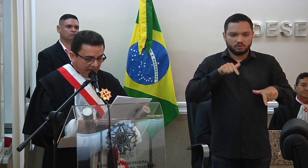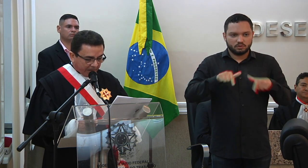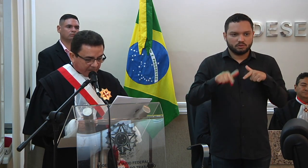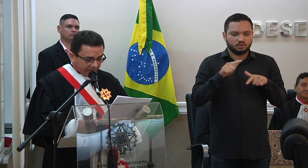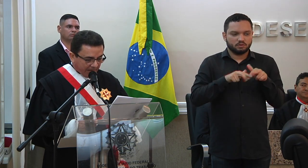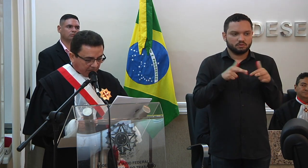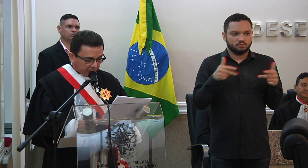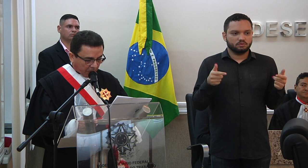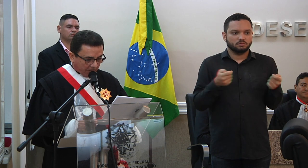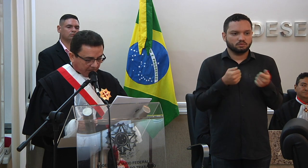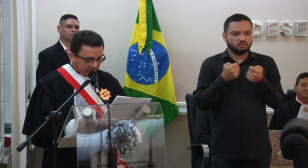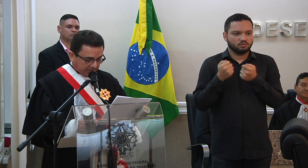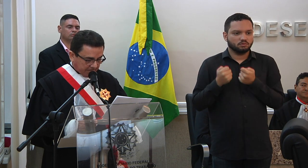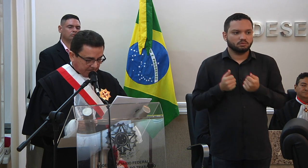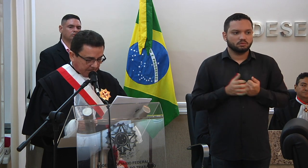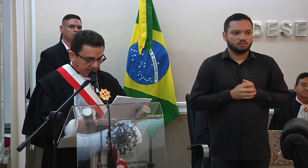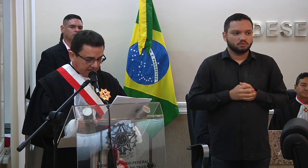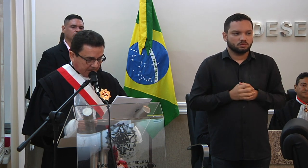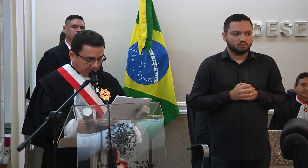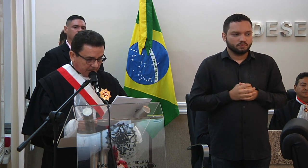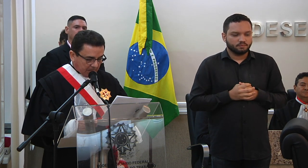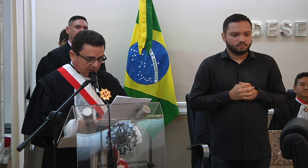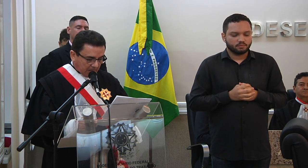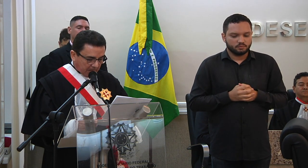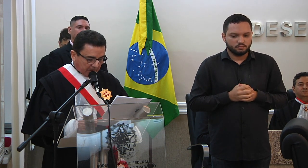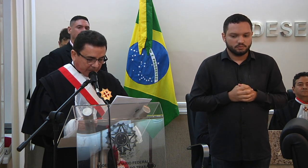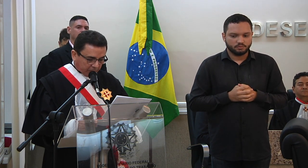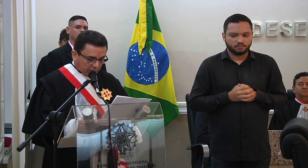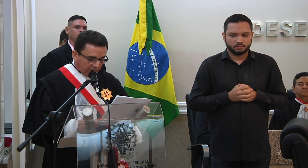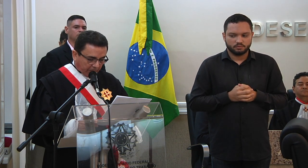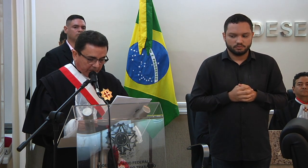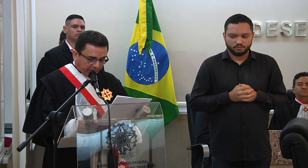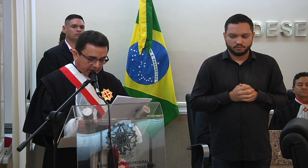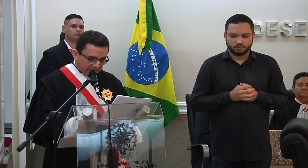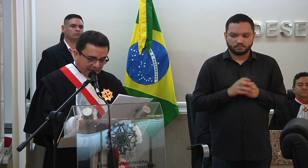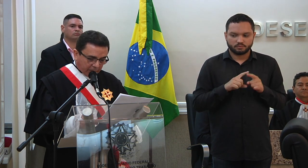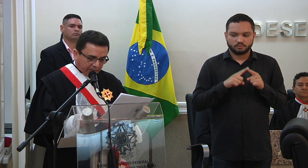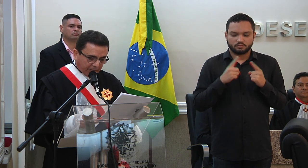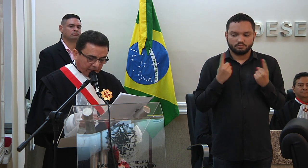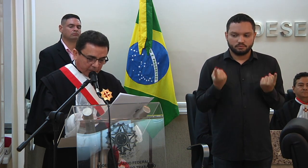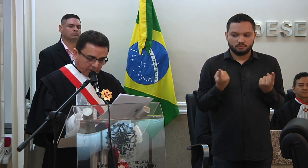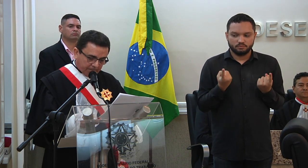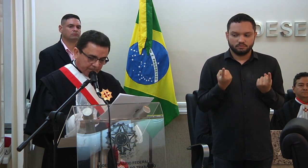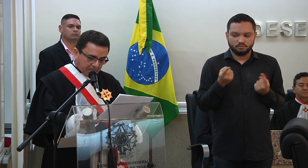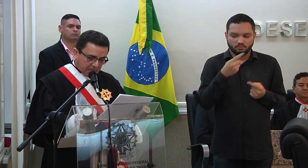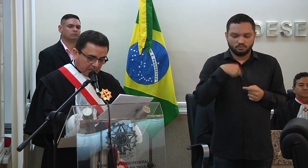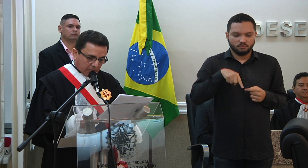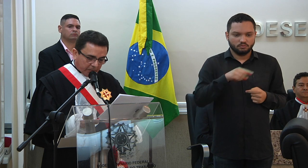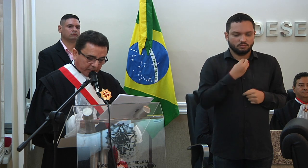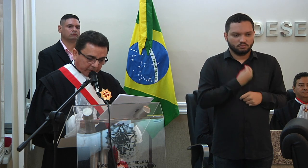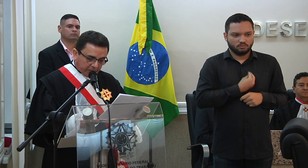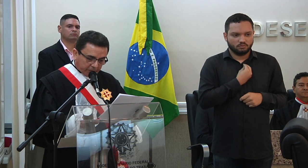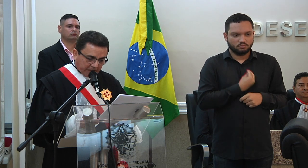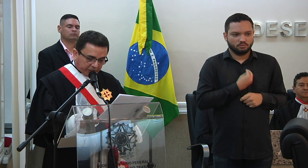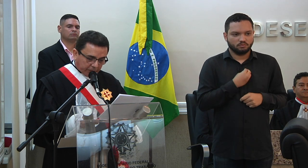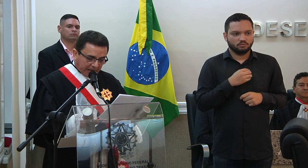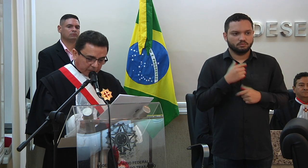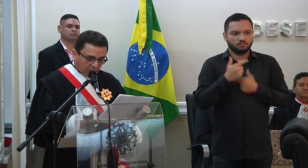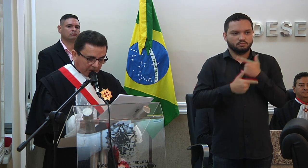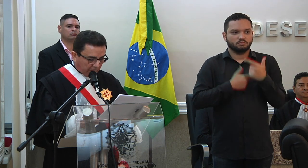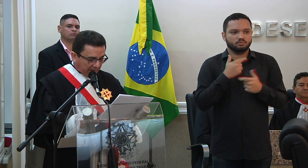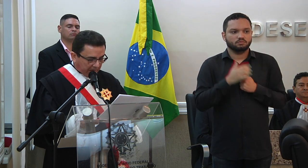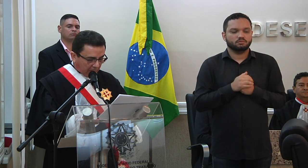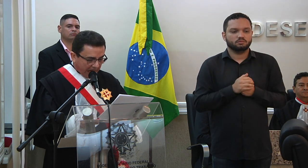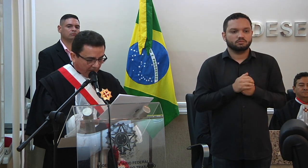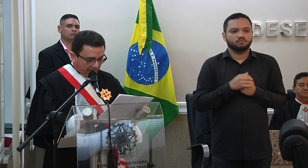peculiares das épocas próprias. mas tudo foi enfrentado e vivido no exercício da